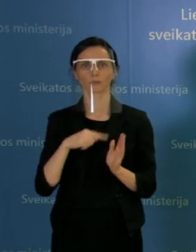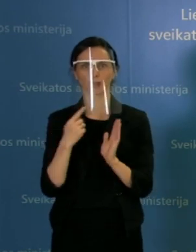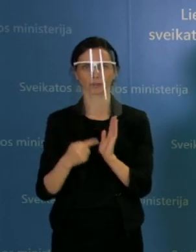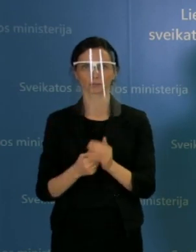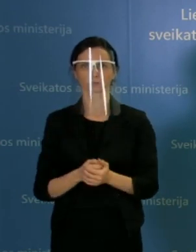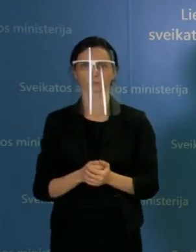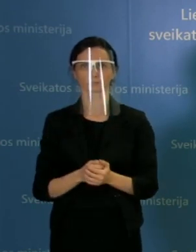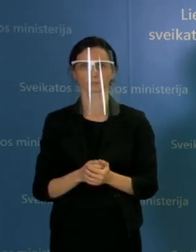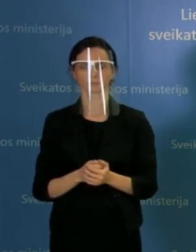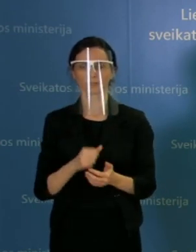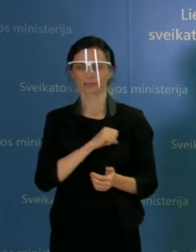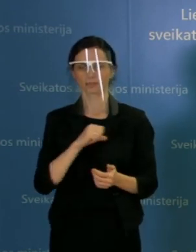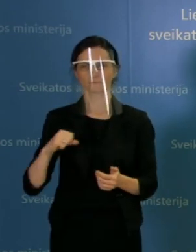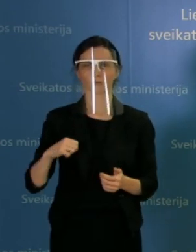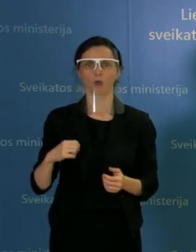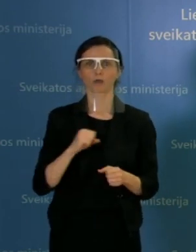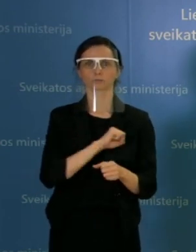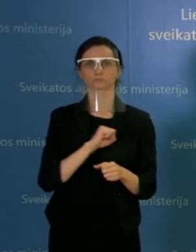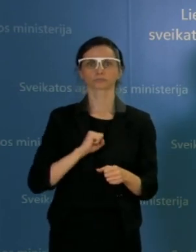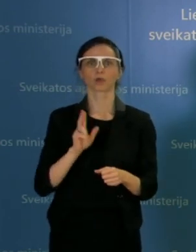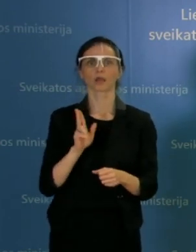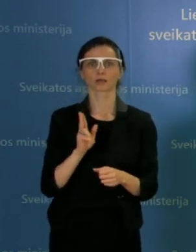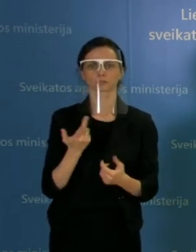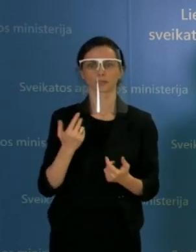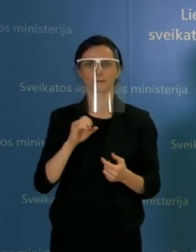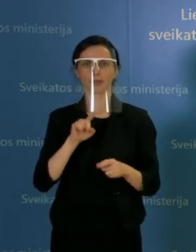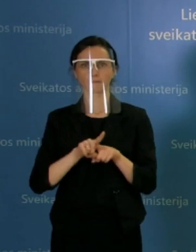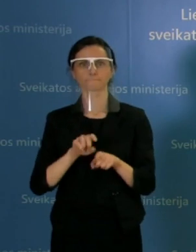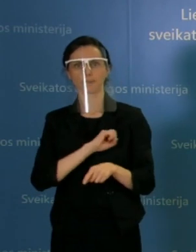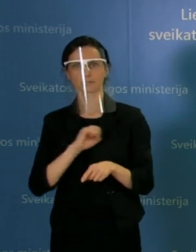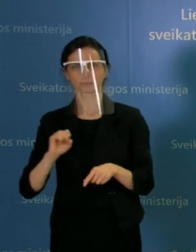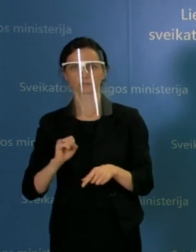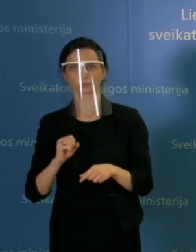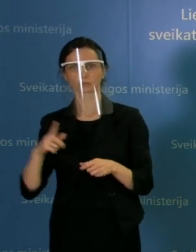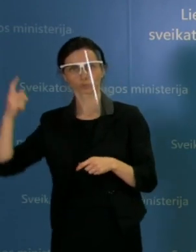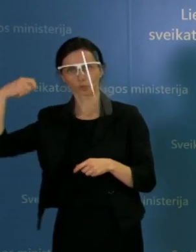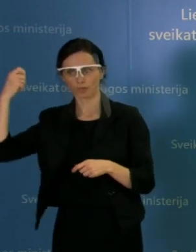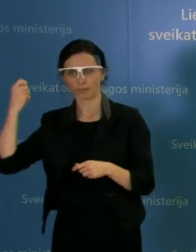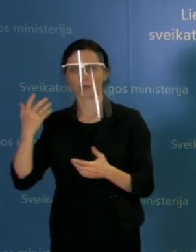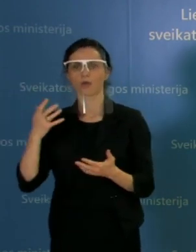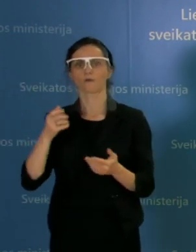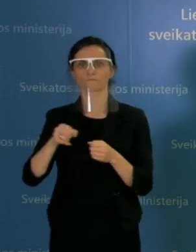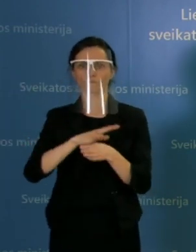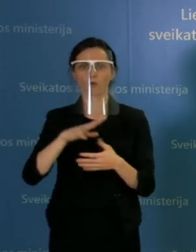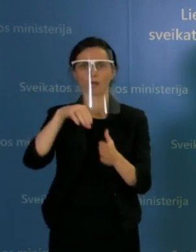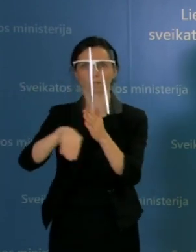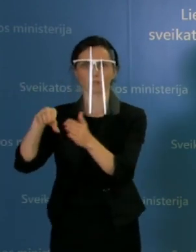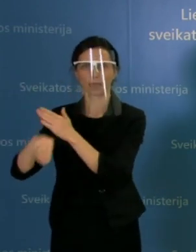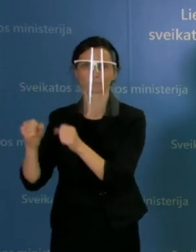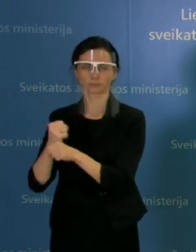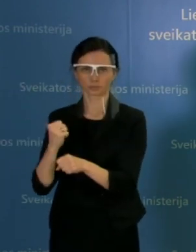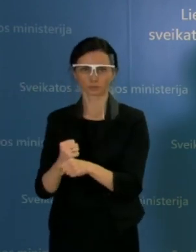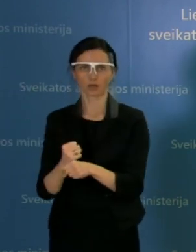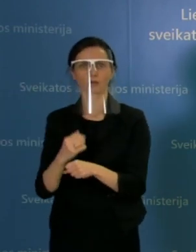įsteigose yra ir nemaža dalis medicinos studentų, kurie talkina ir koronavirusos skyriose. Ar jiems būtų